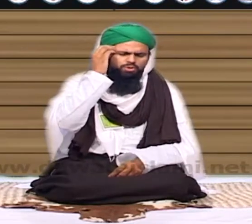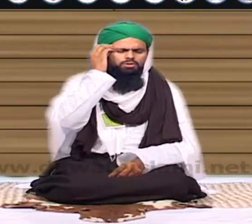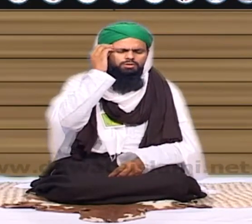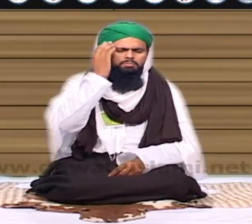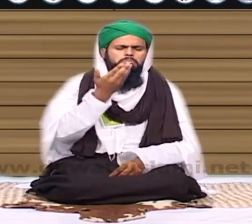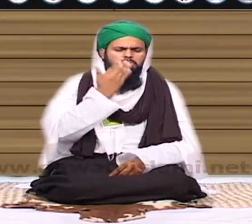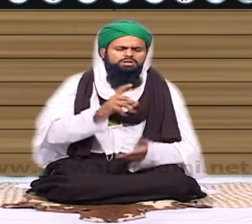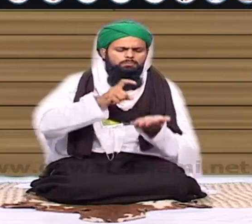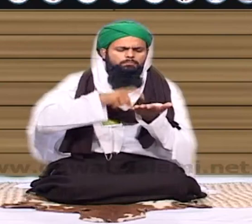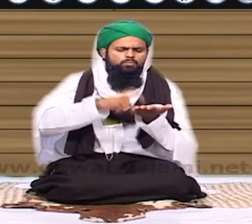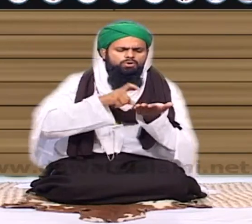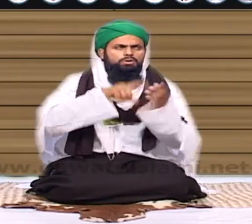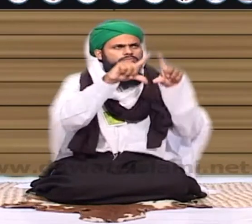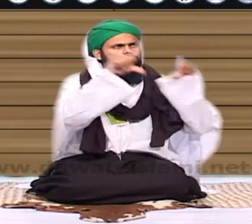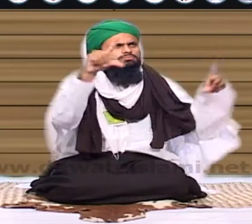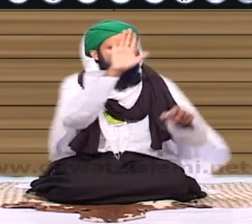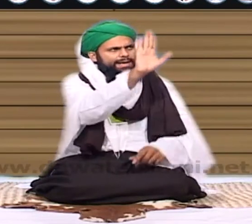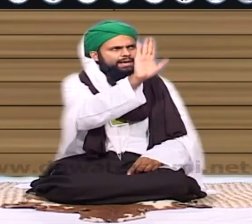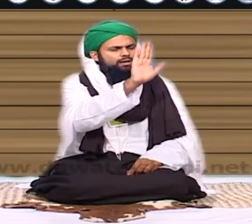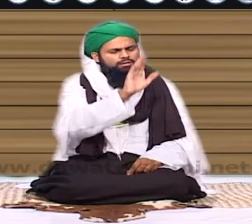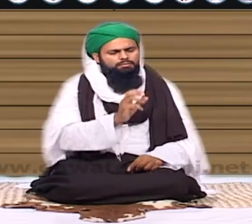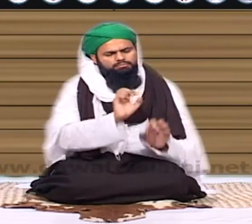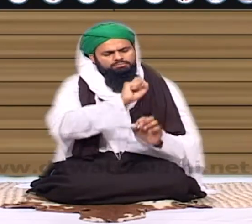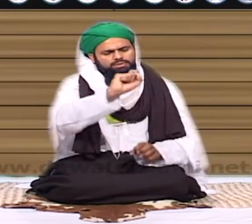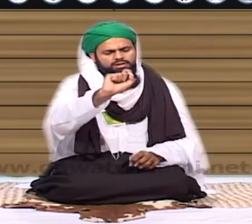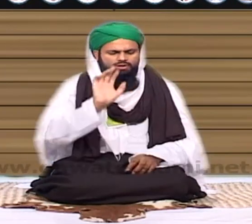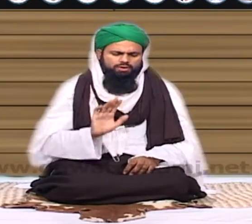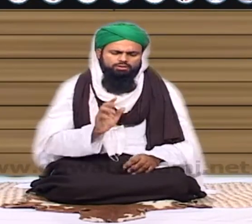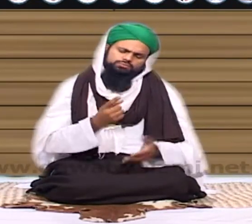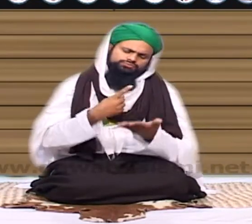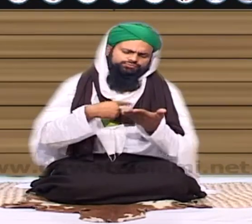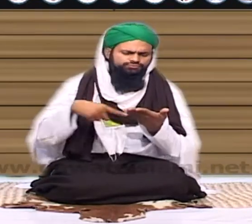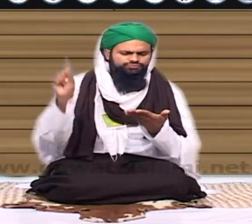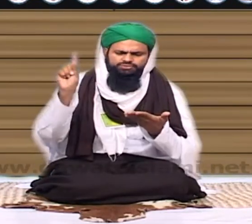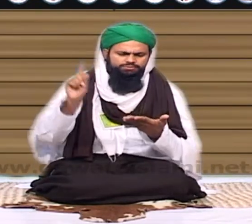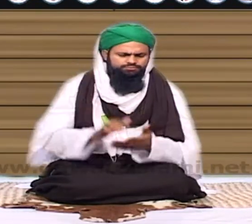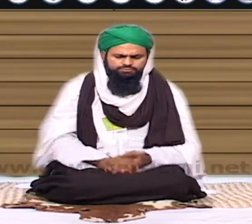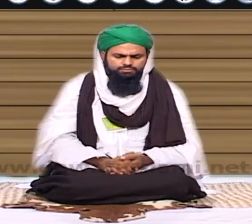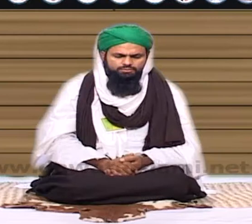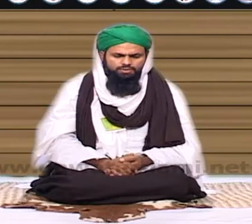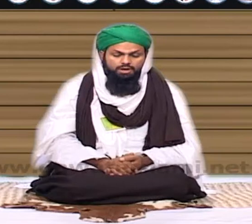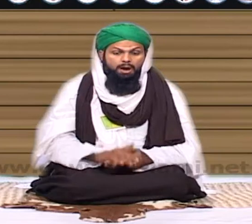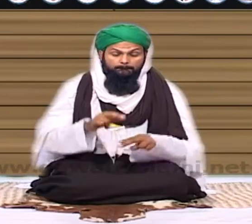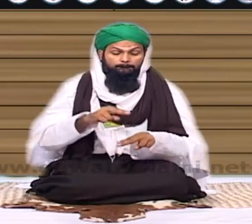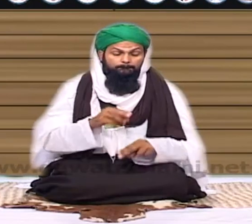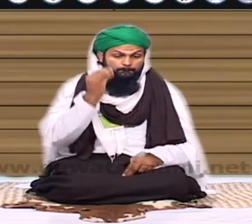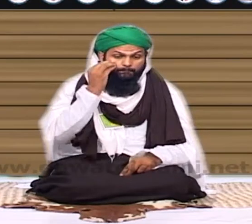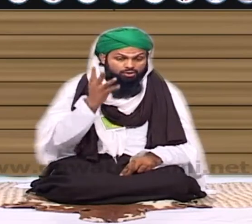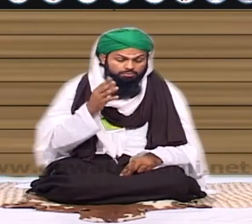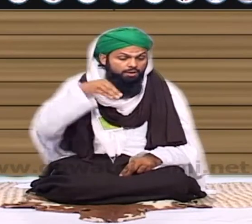صاحب یہاں مرگیاں ضباہ ہو رہی ہے تو بھی اپی مرگی اجرت ہے لکھا ہوا پتہ ہے تو پھر تو کوئی ارجی ہے لیکن جب پتہ نہیں